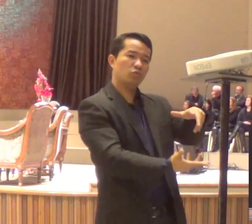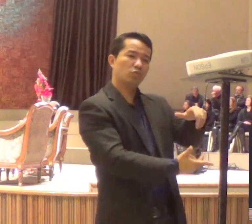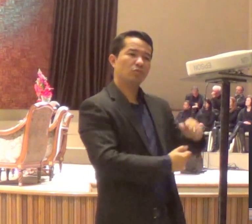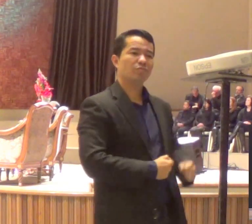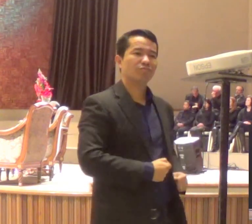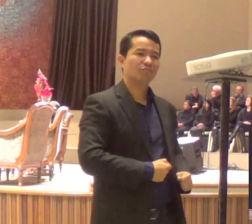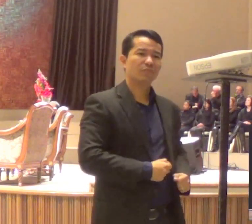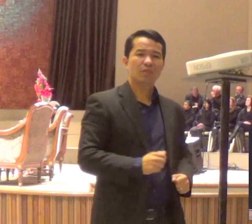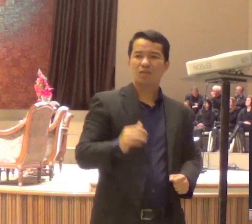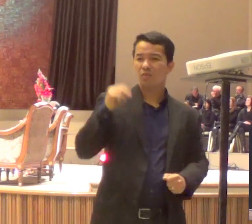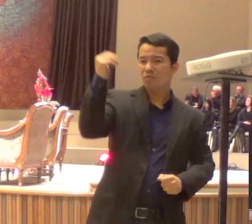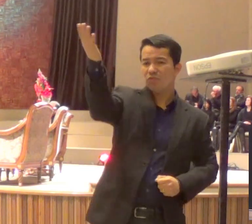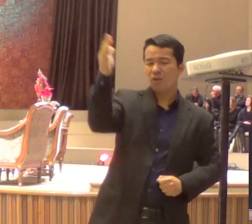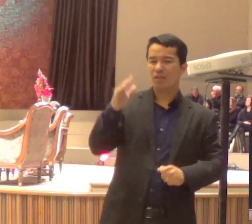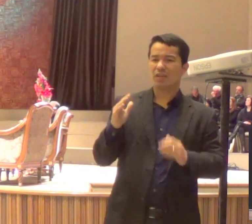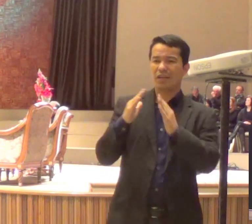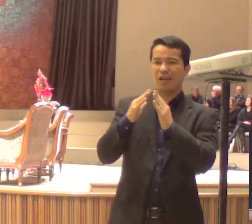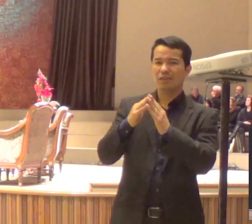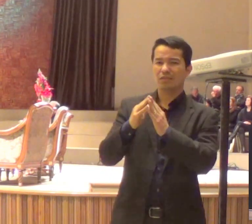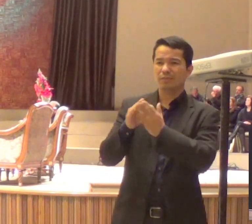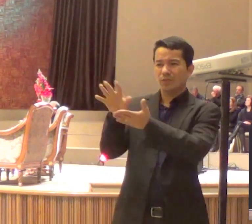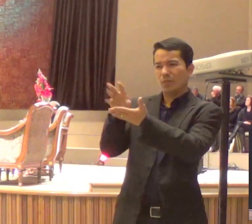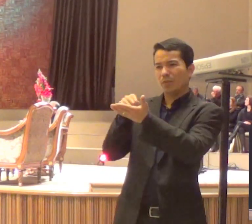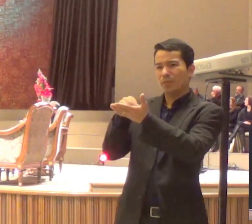E, os acordos com o inimigo são muito sutis.